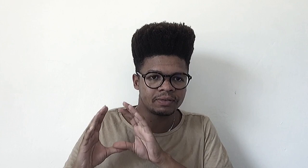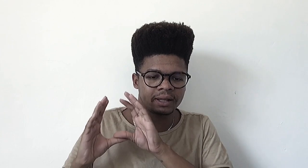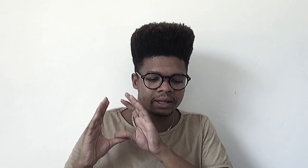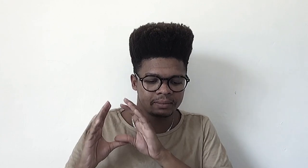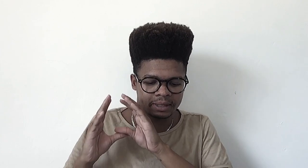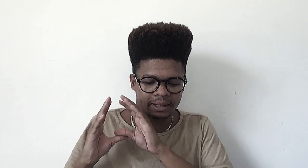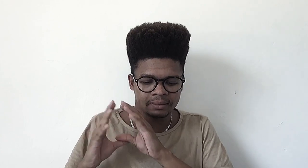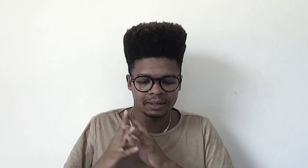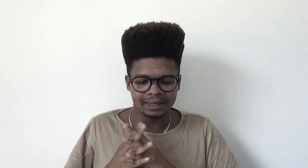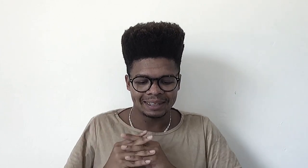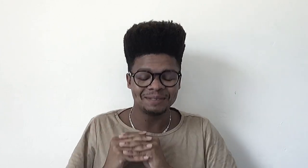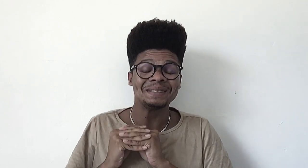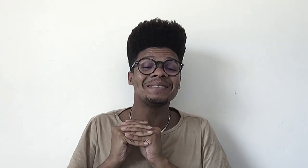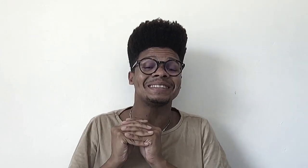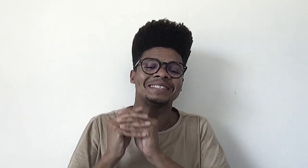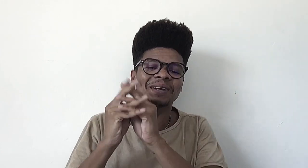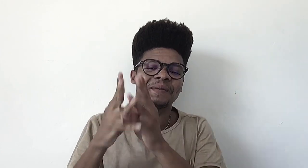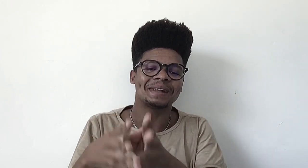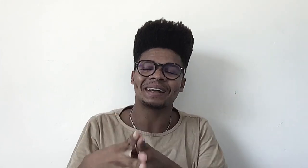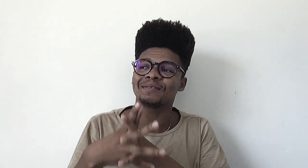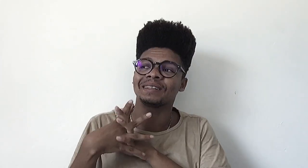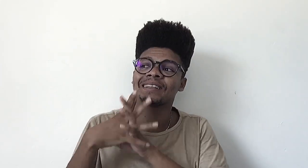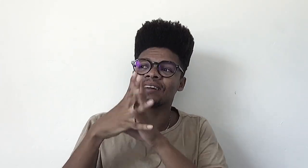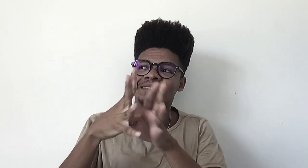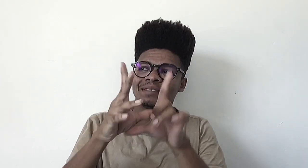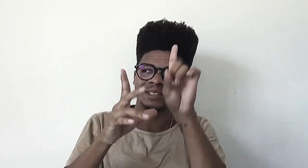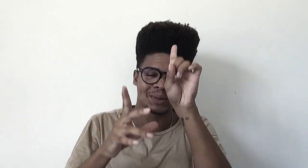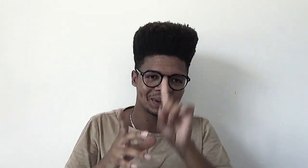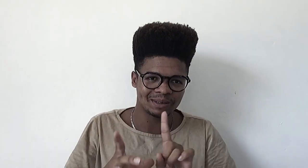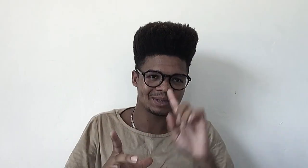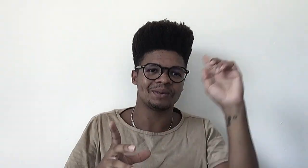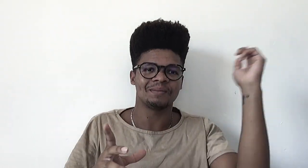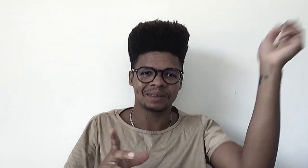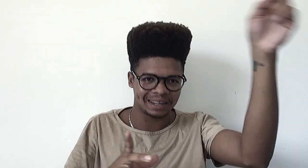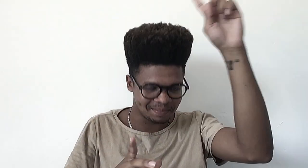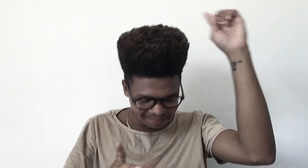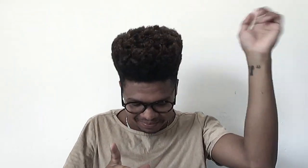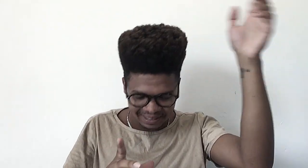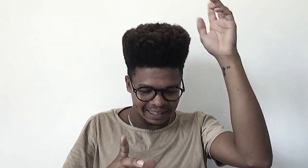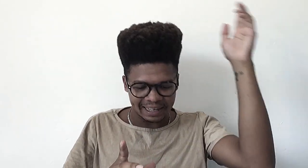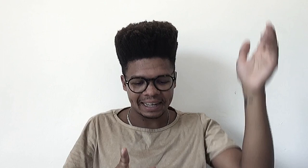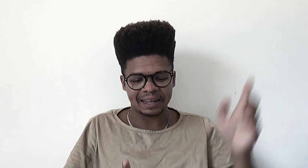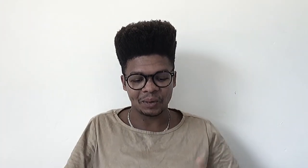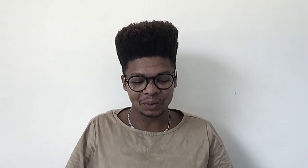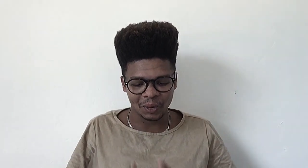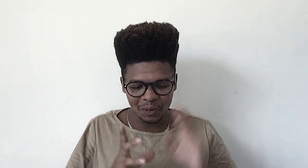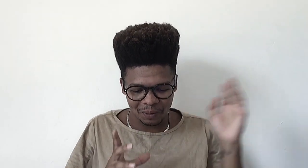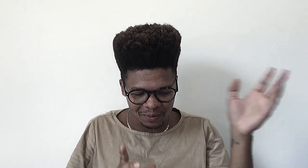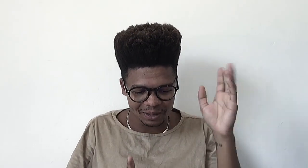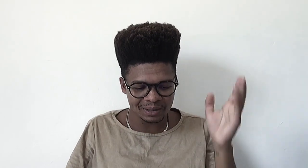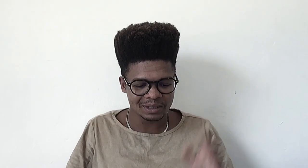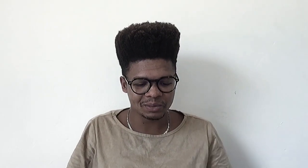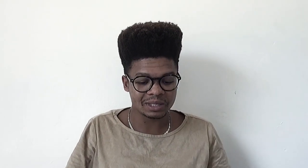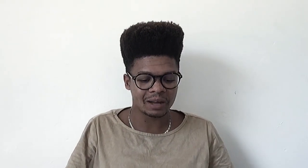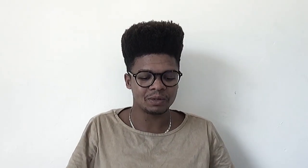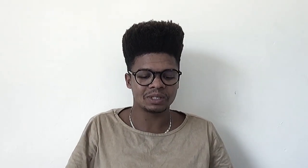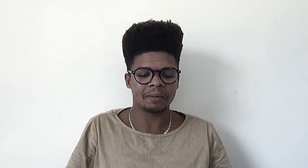fala, é difícil, mas é complicado falar que Lacan fala de um local só, porque ele rodou por muitos campos de saúde.